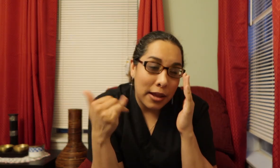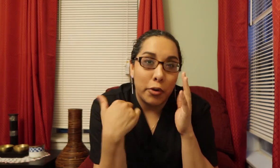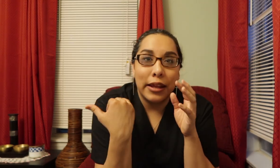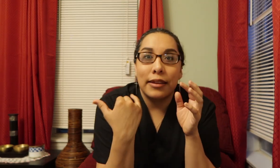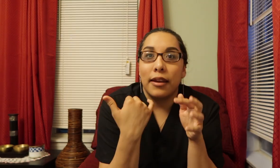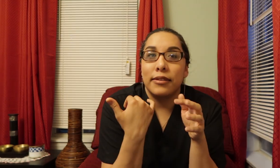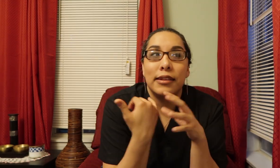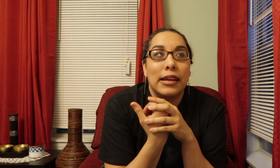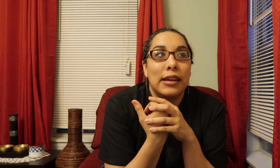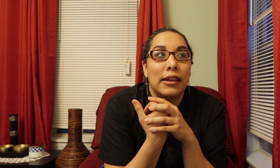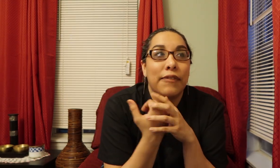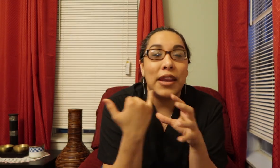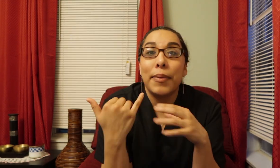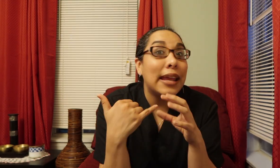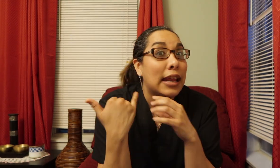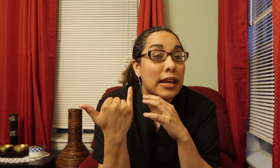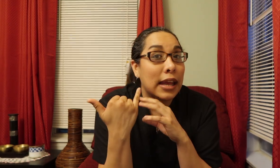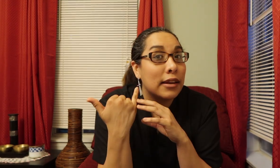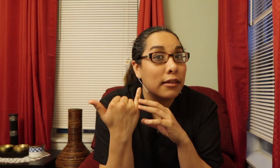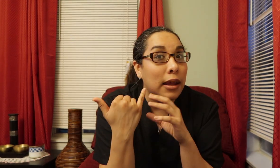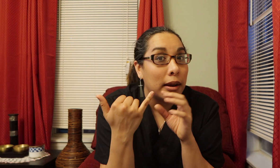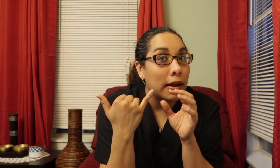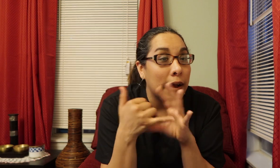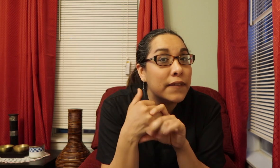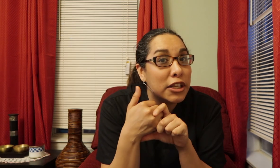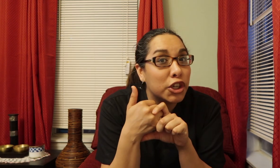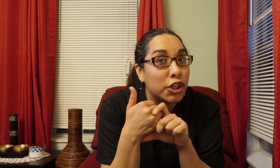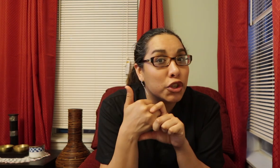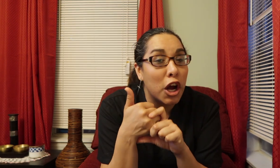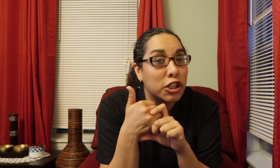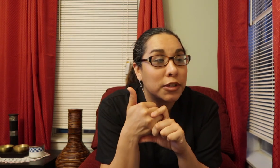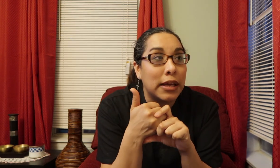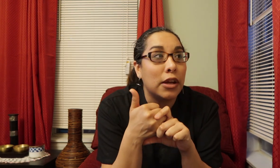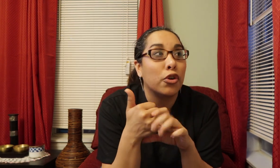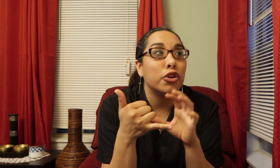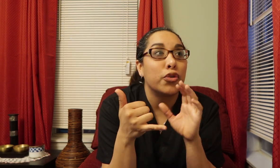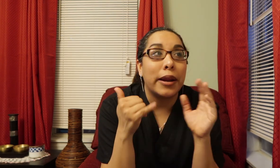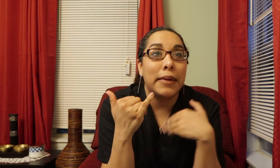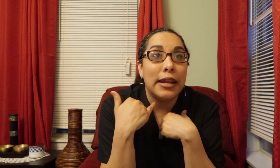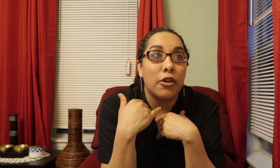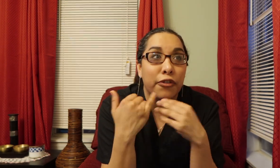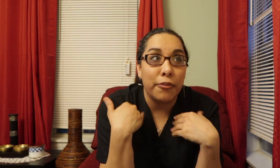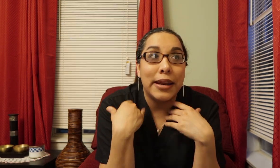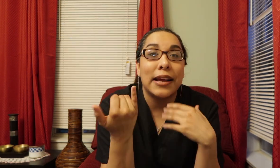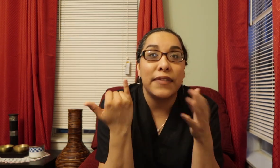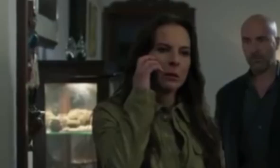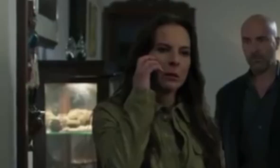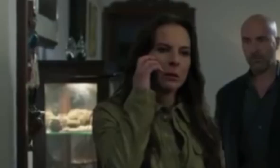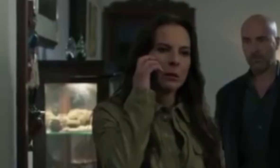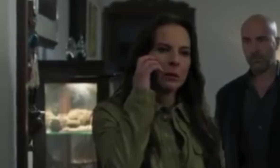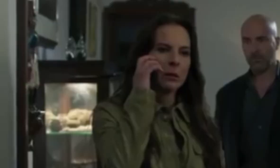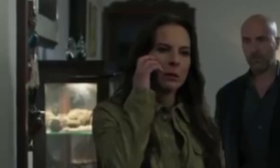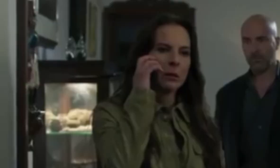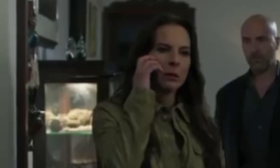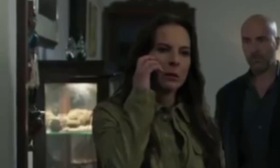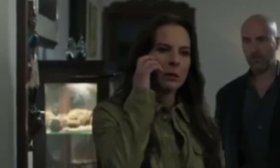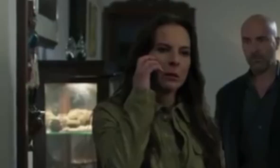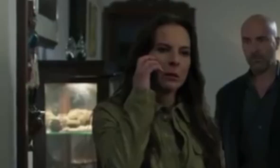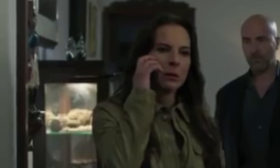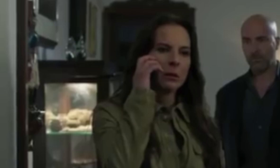Porque si If anybody can Convince her To talk to me Or try to meet Or for me to convince You know So they can give her The phone But